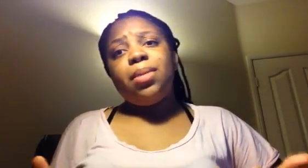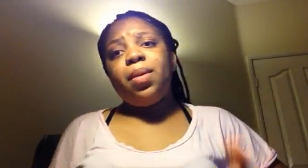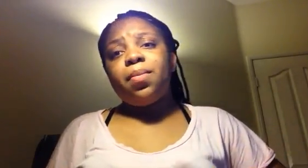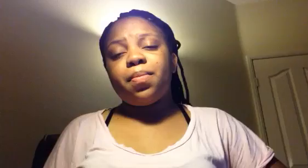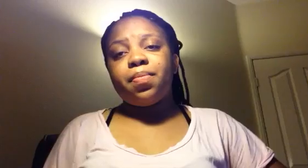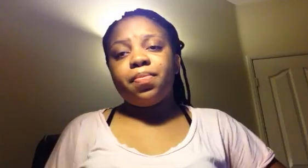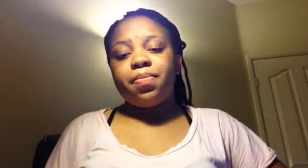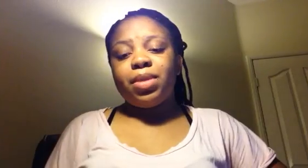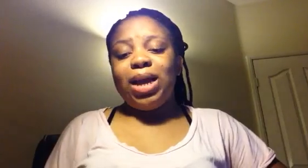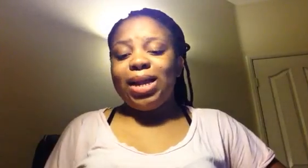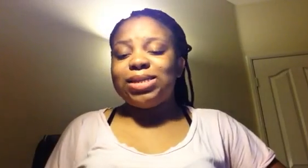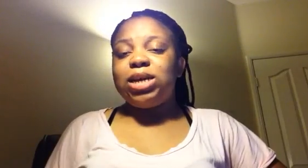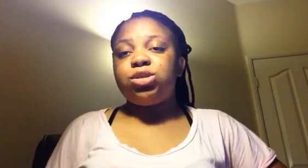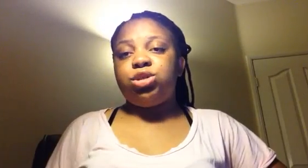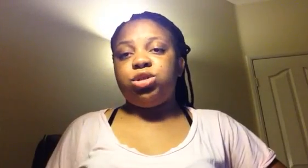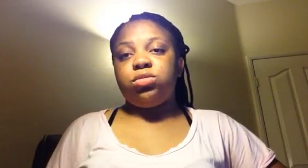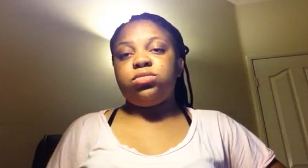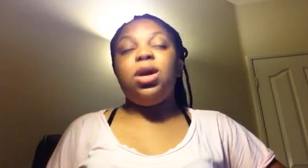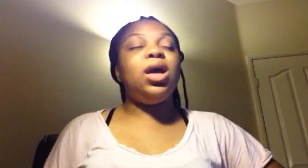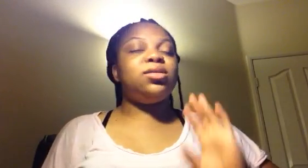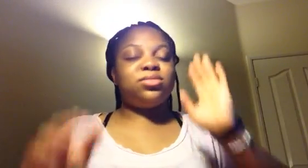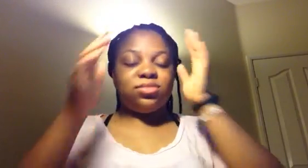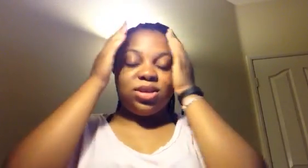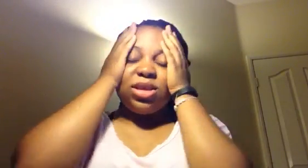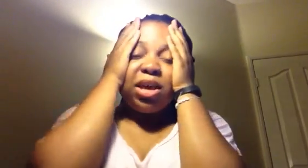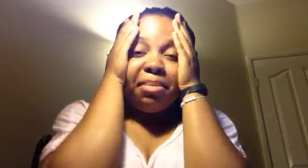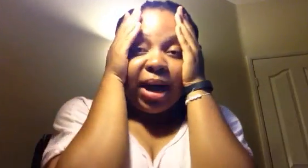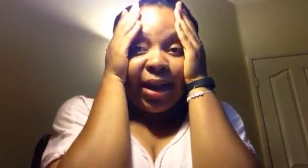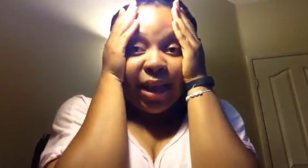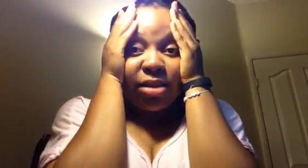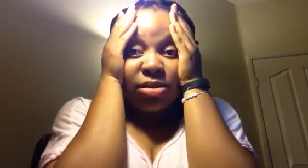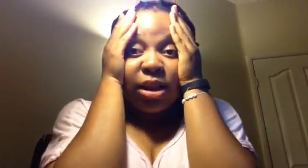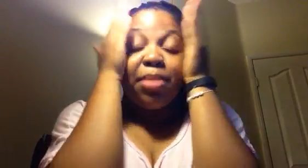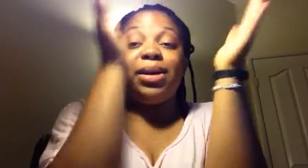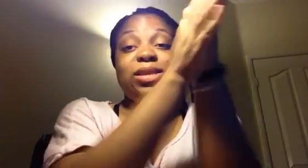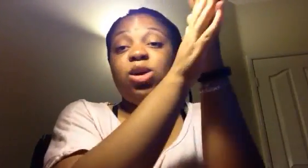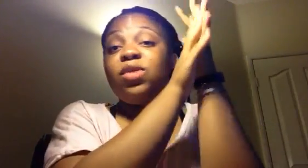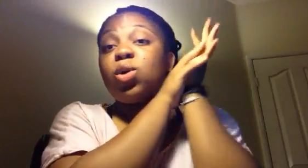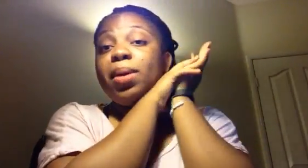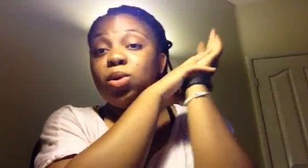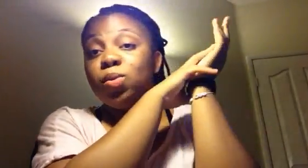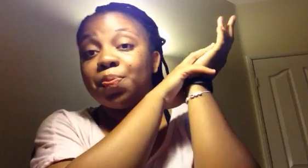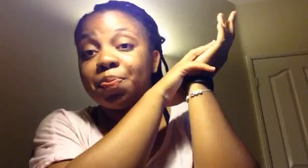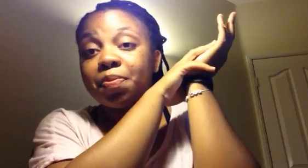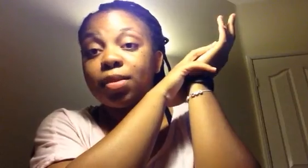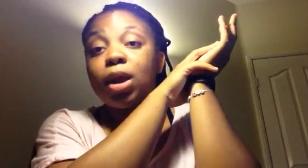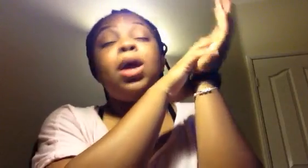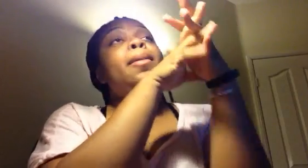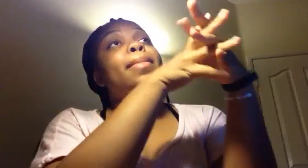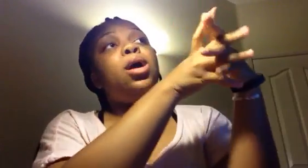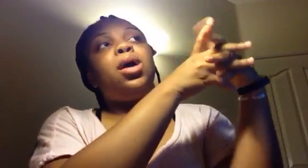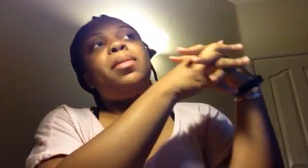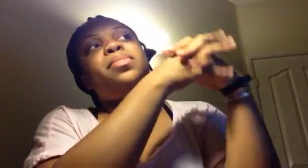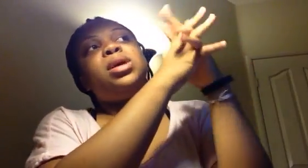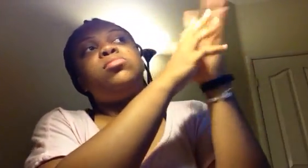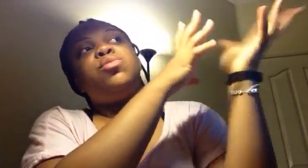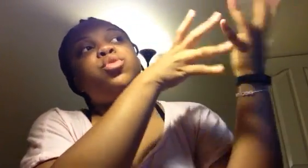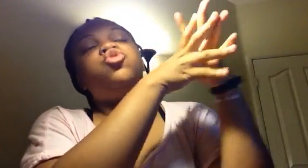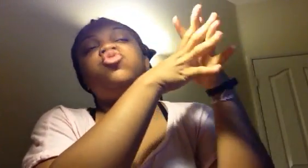quand même, Alexandre Son, il est malé. Les bastonnages, on va encore parler. Mais en même temps, on peut toujours